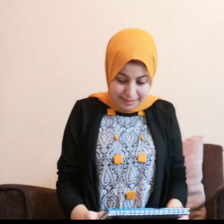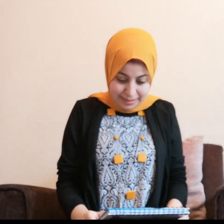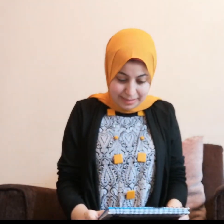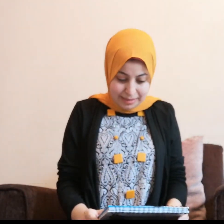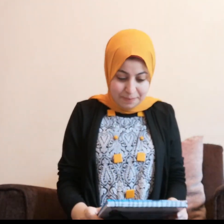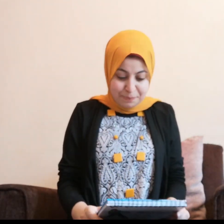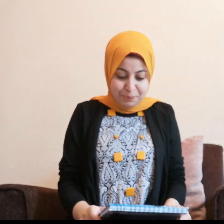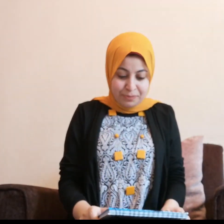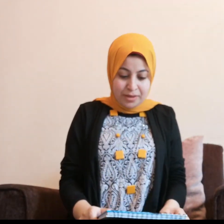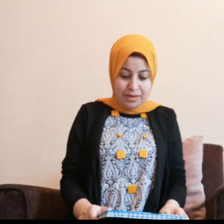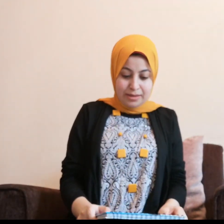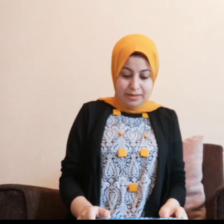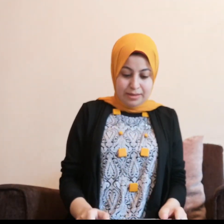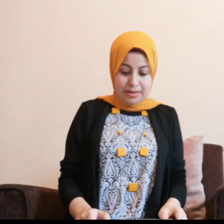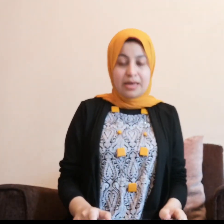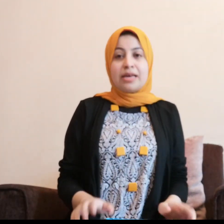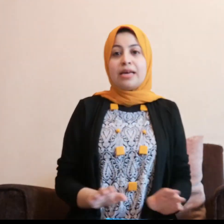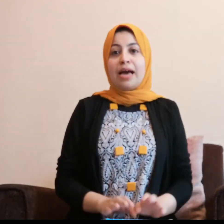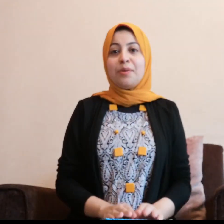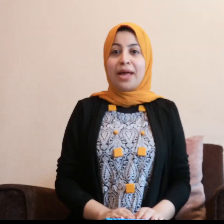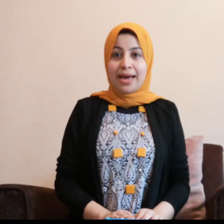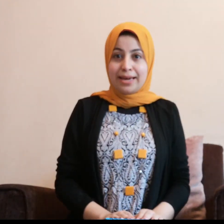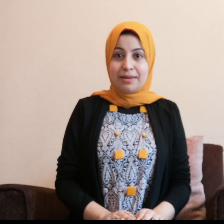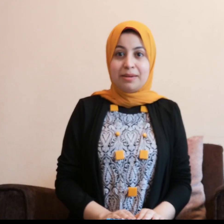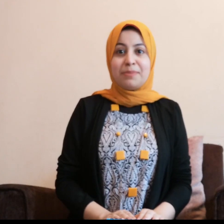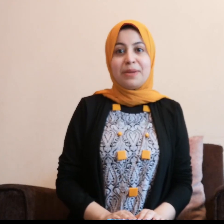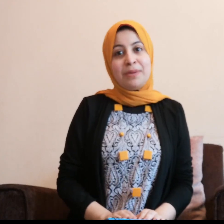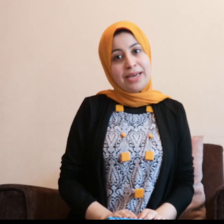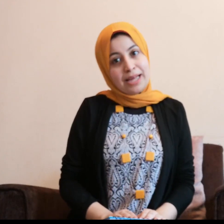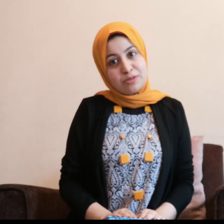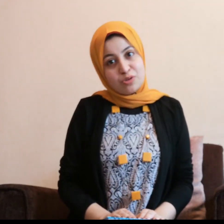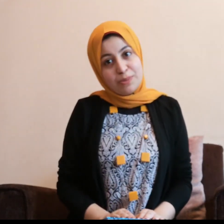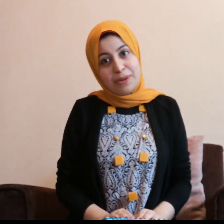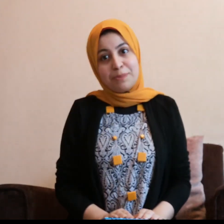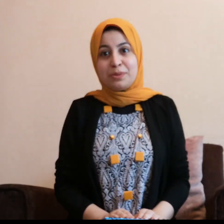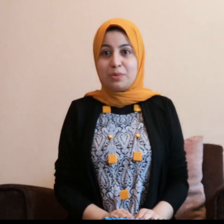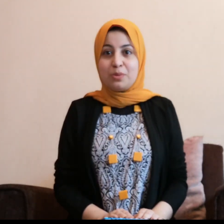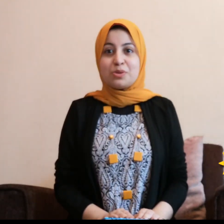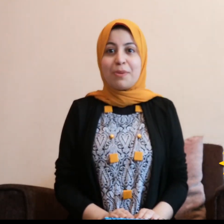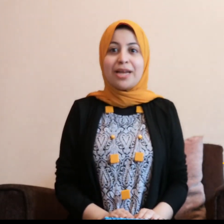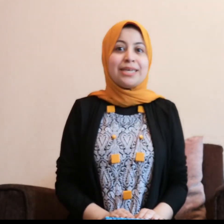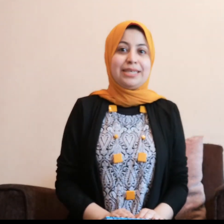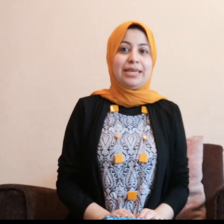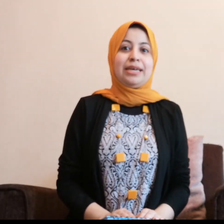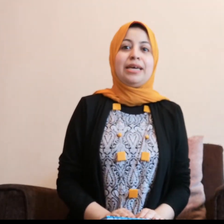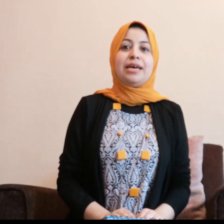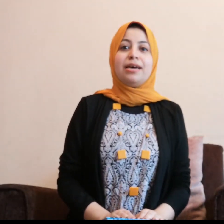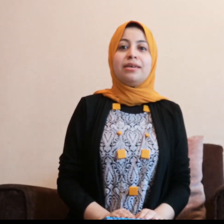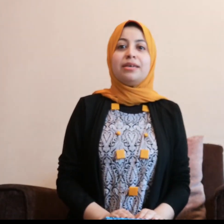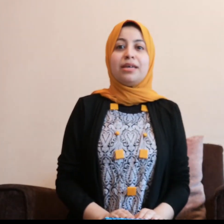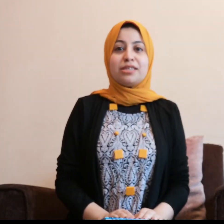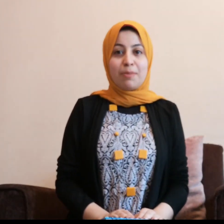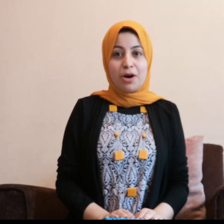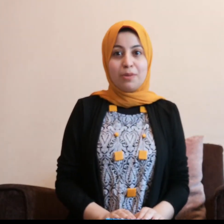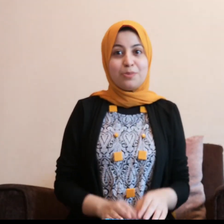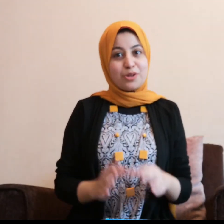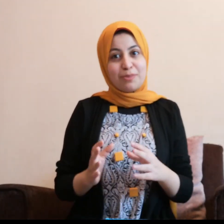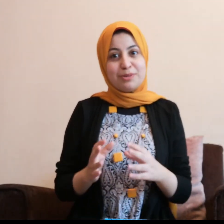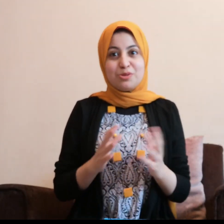هي اول حاجة لما بدأ اي حد الصبر نقول له صباح الخير الصباح مرتبط